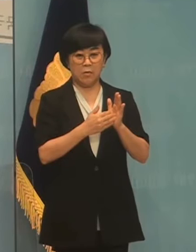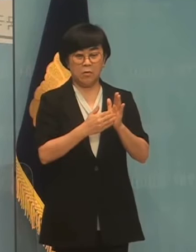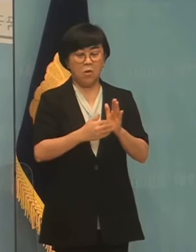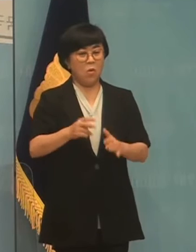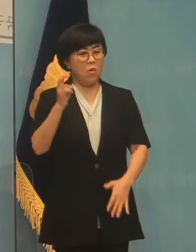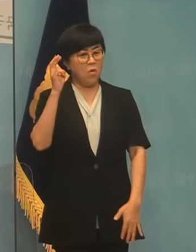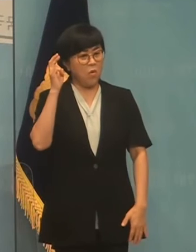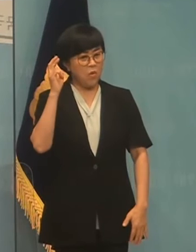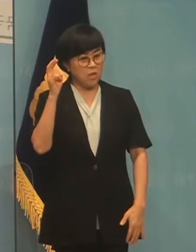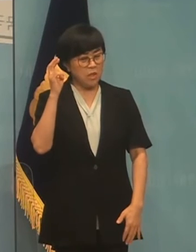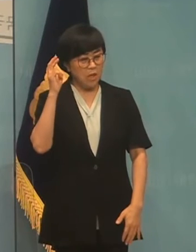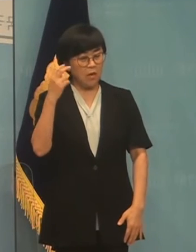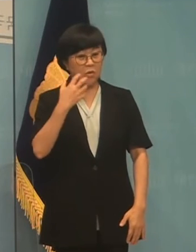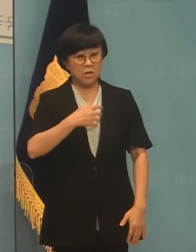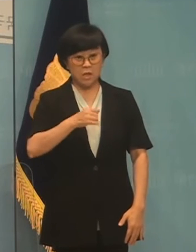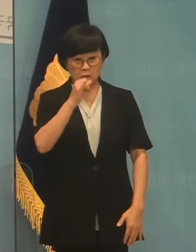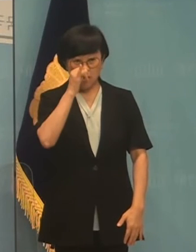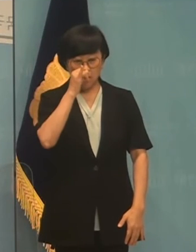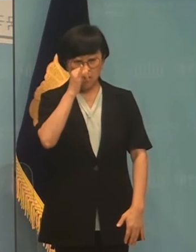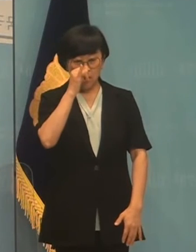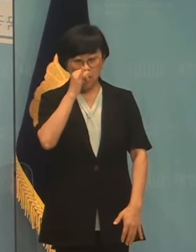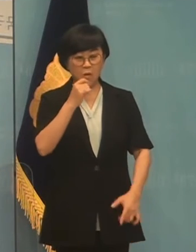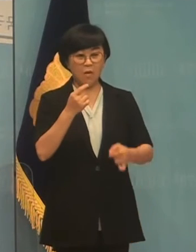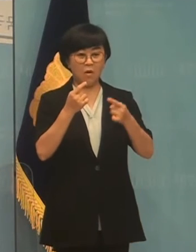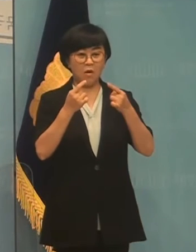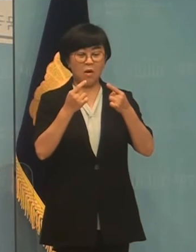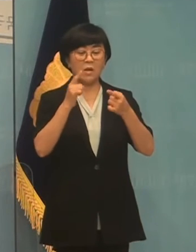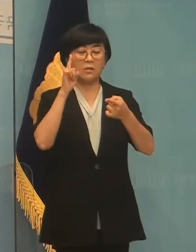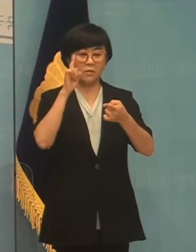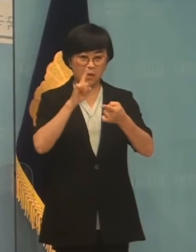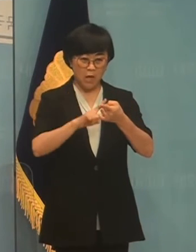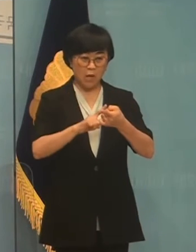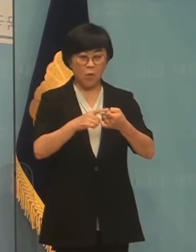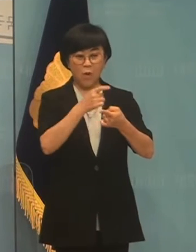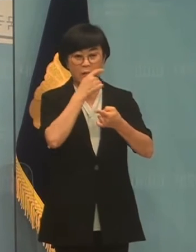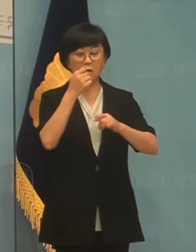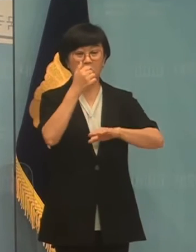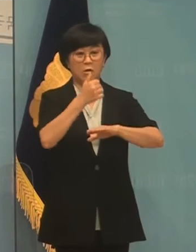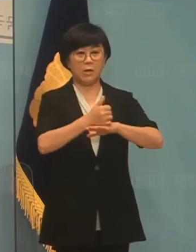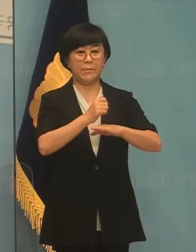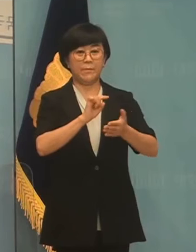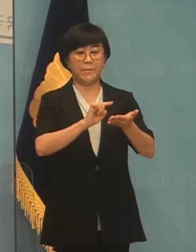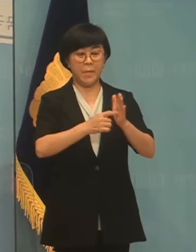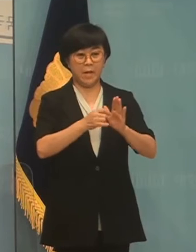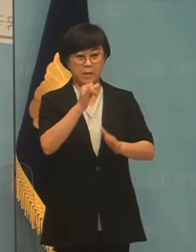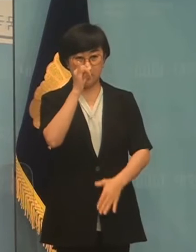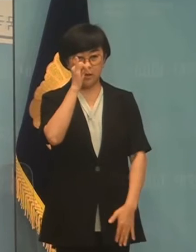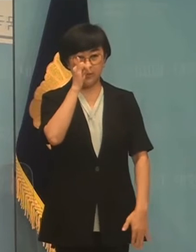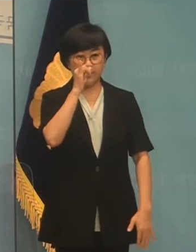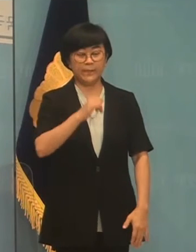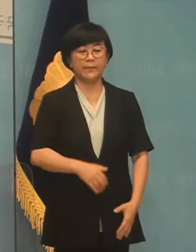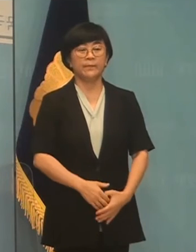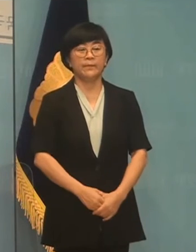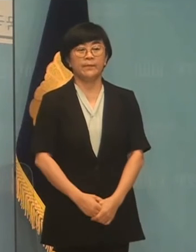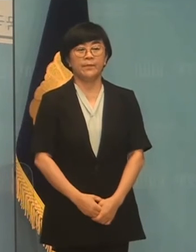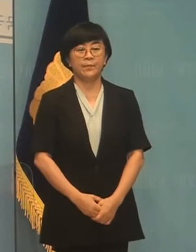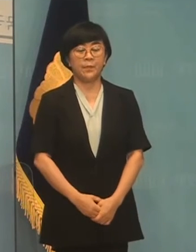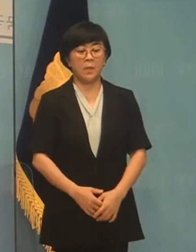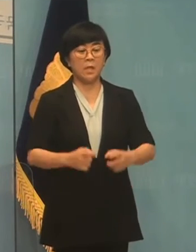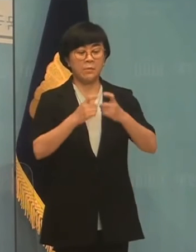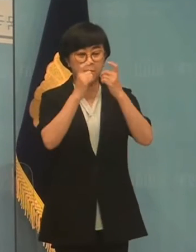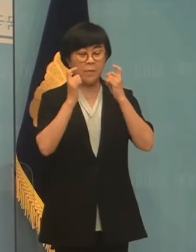혹시나 했던 것이 역시나로 저희가 확인 결과가 드러났습니다. 그런